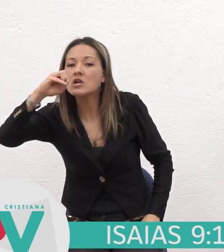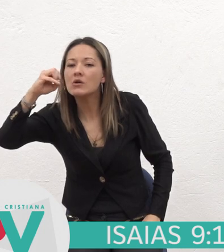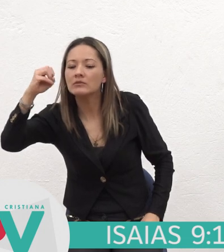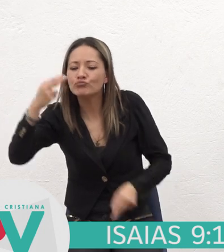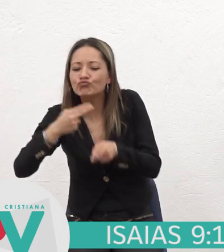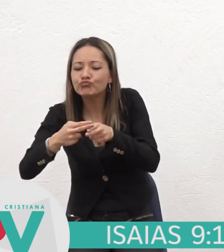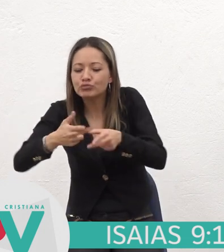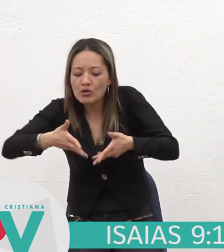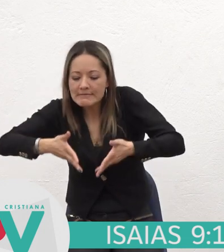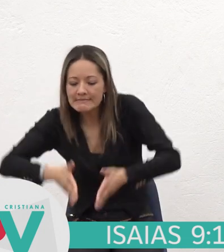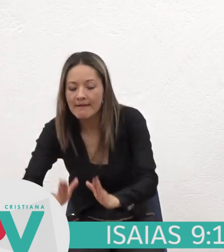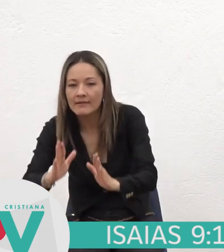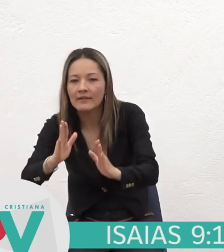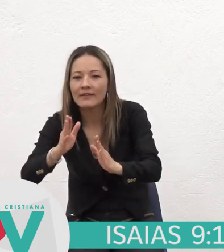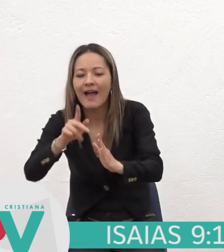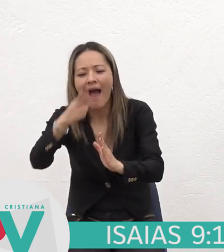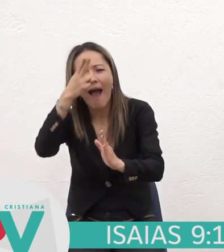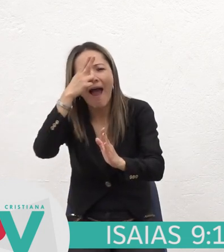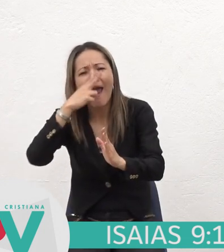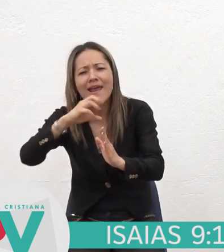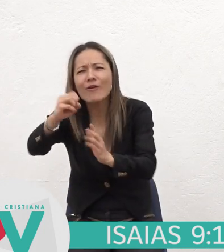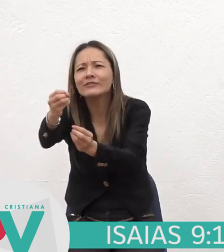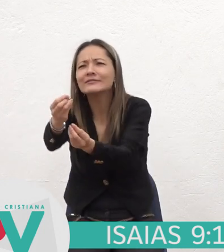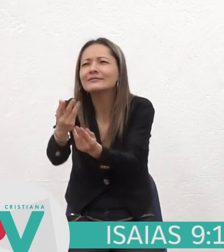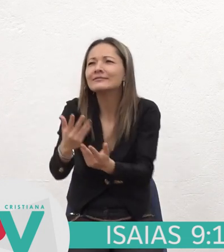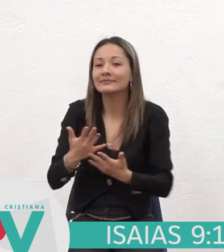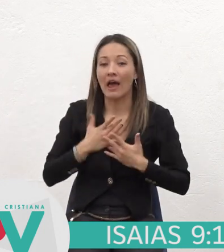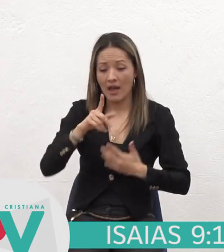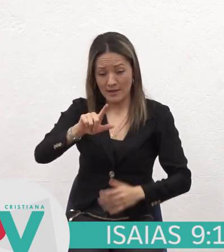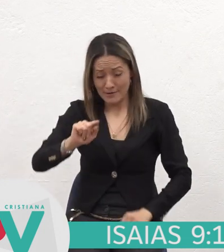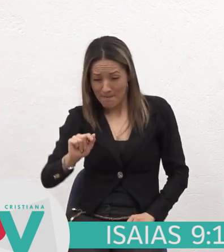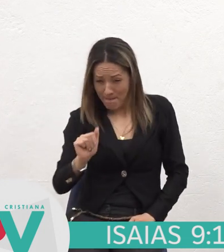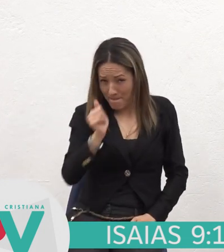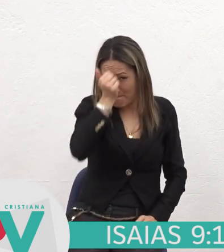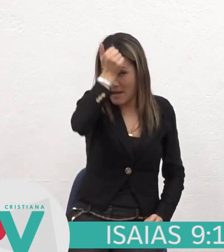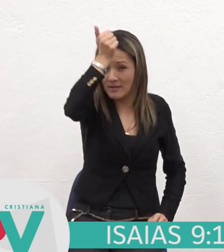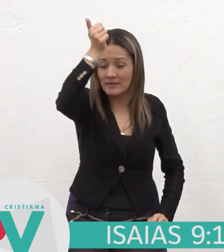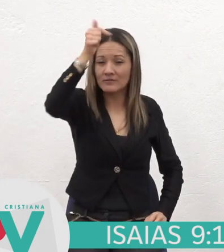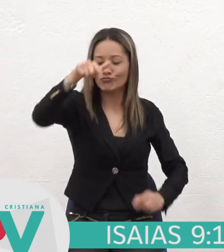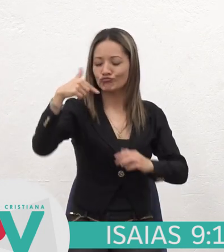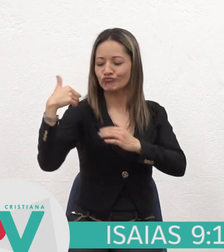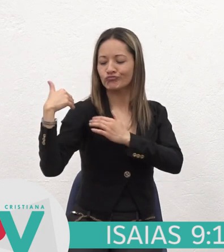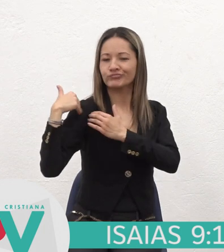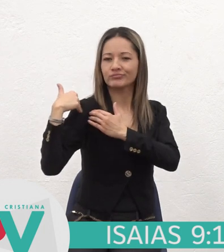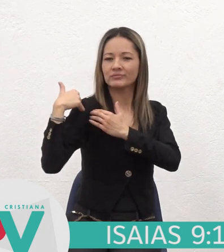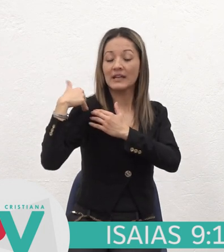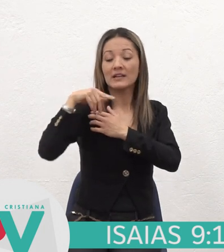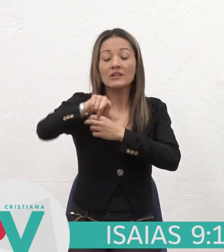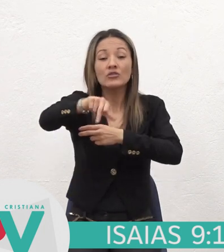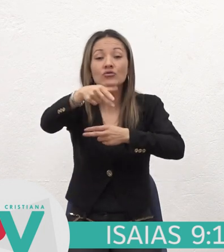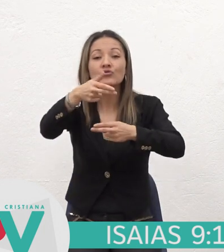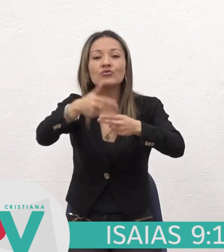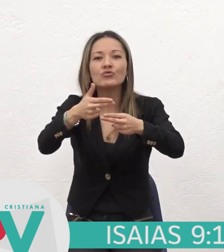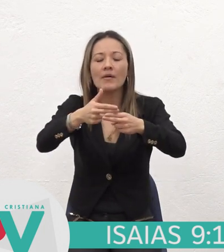Hijo Nos es dado Y el principado Sobre su hombro Y se llamará Su nombre Admirable